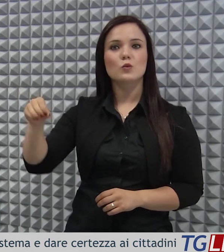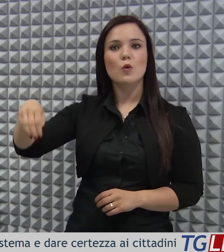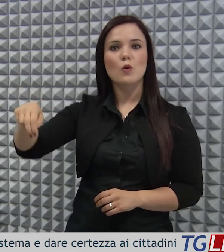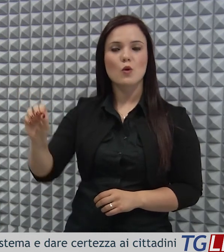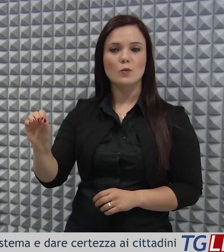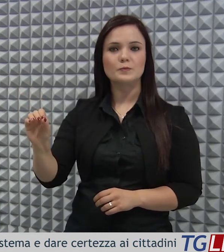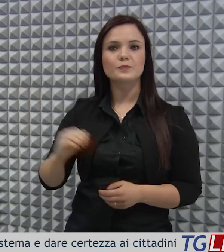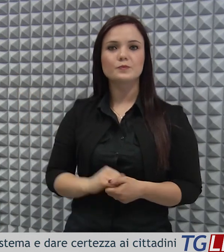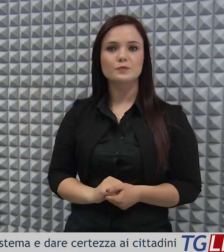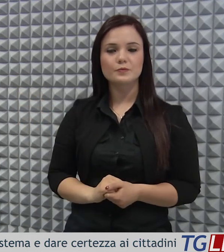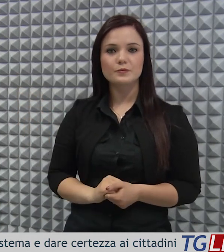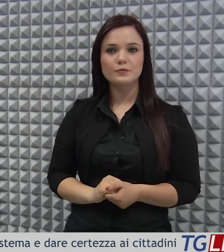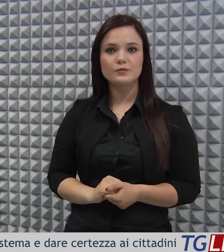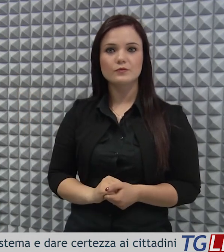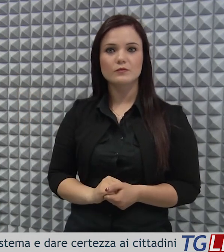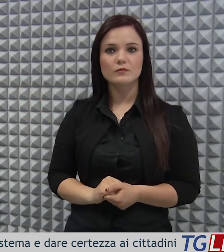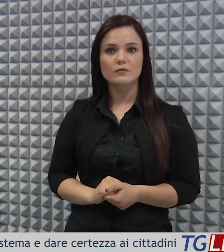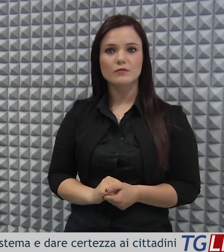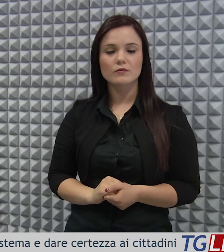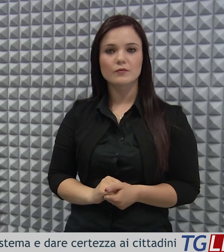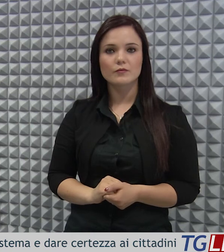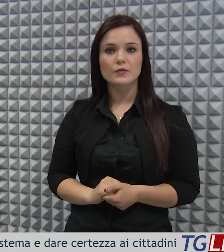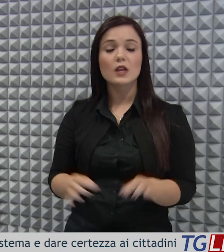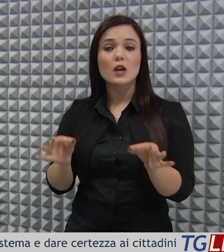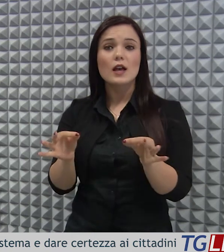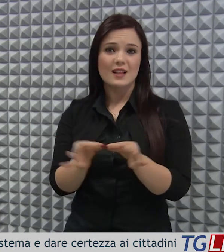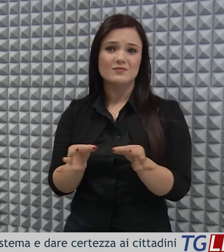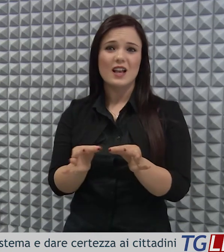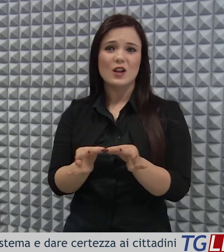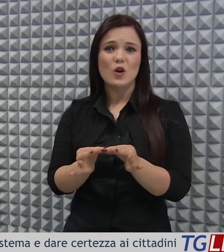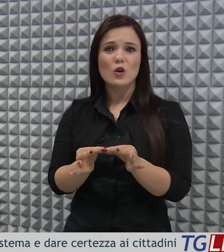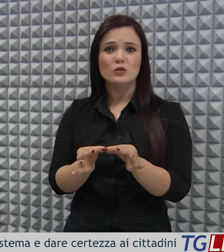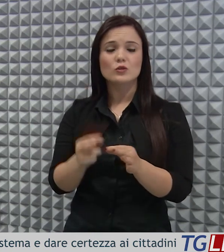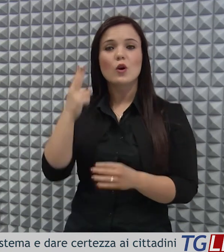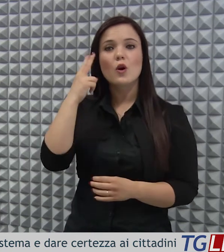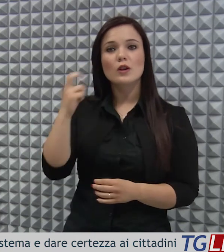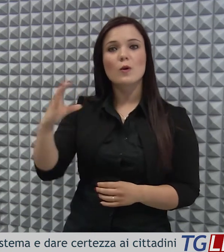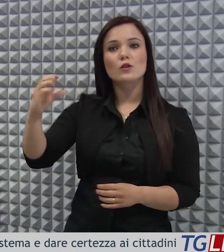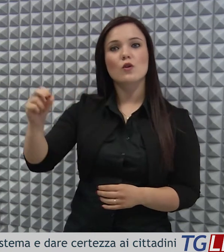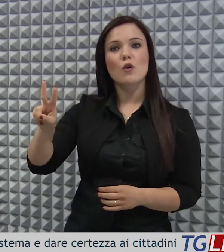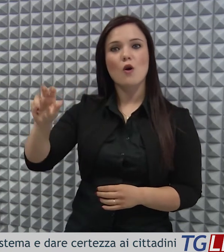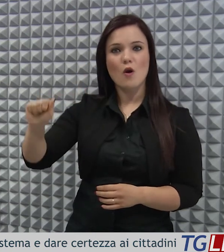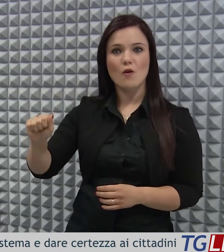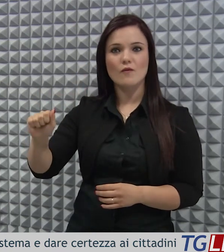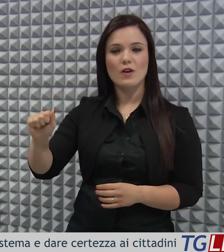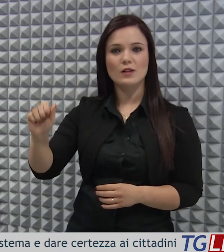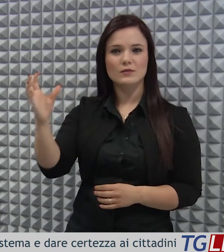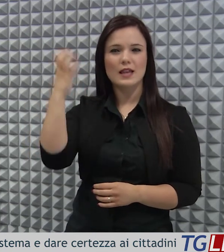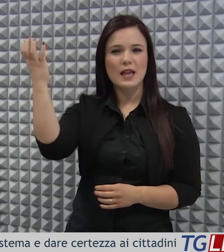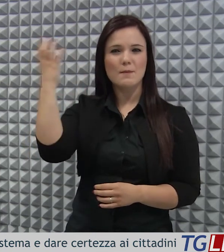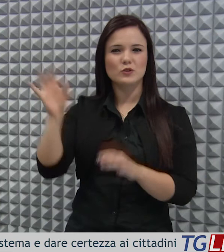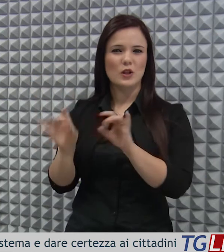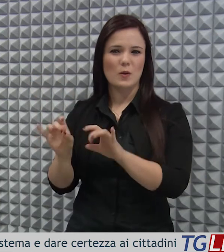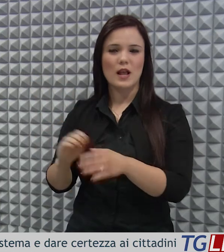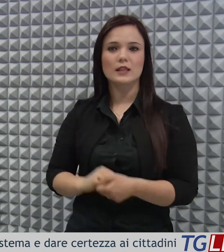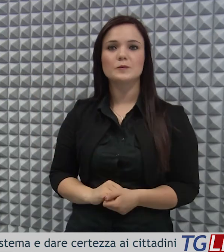Pietrantuono, e di trovare una posizione sulle ricadute emissive del